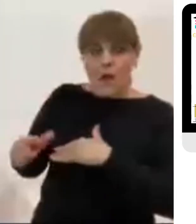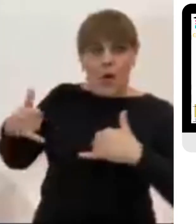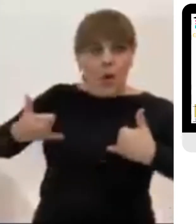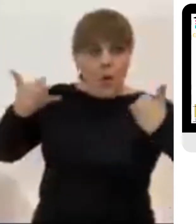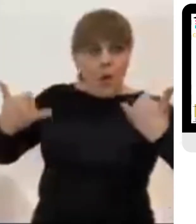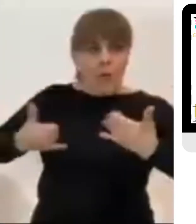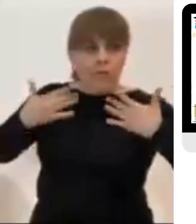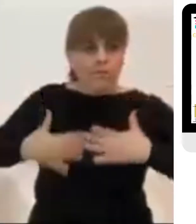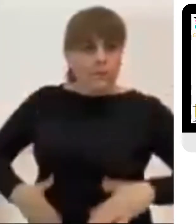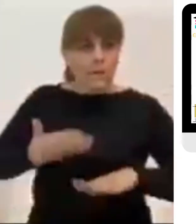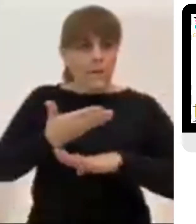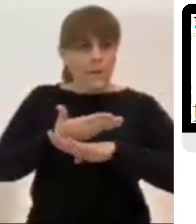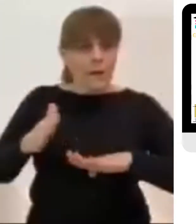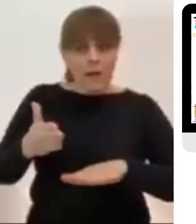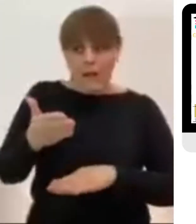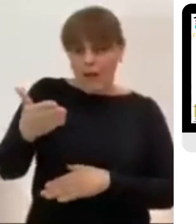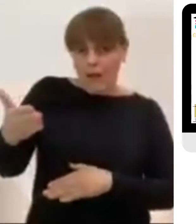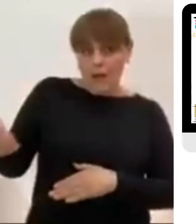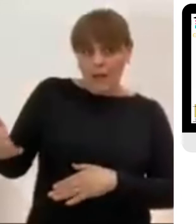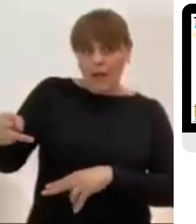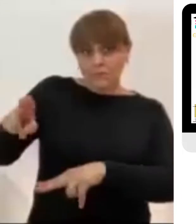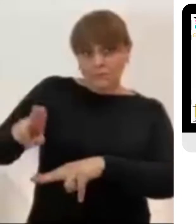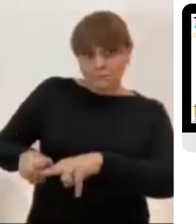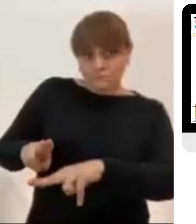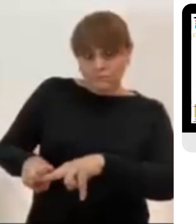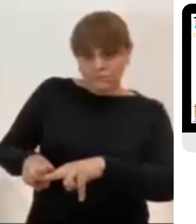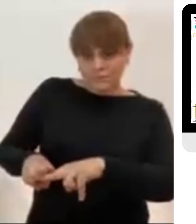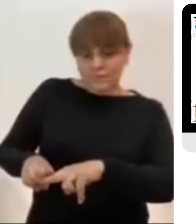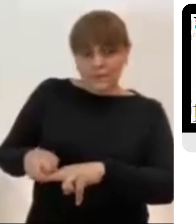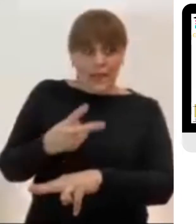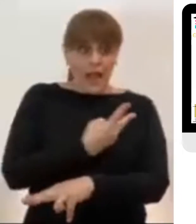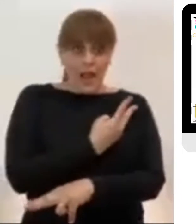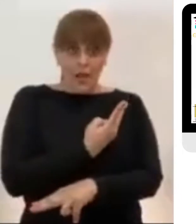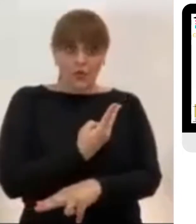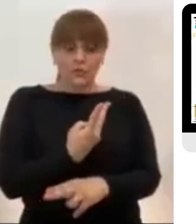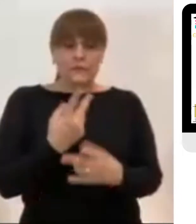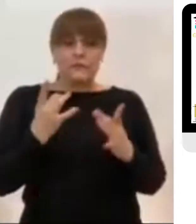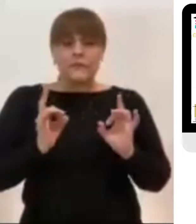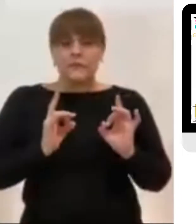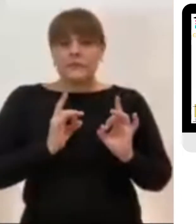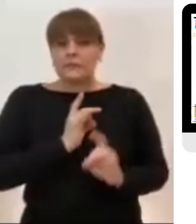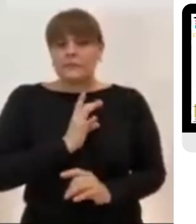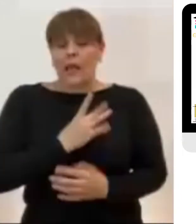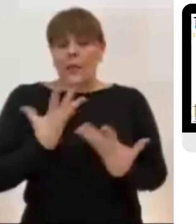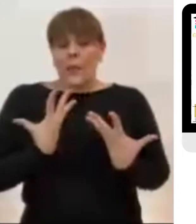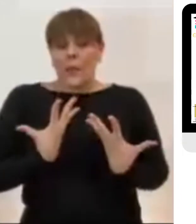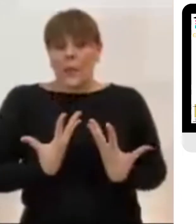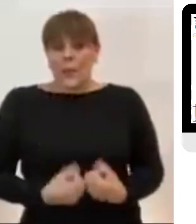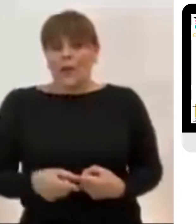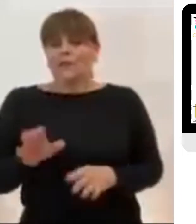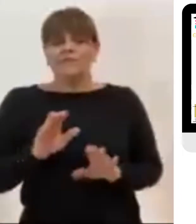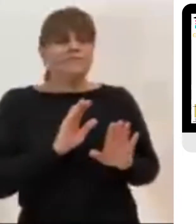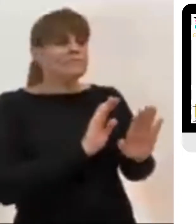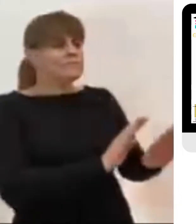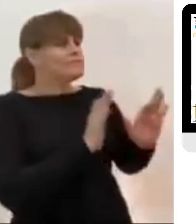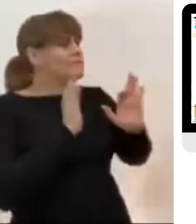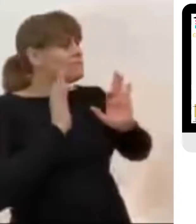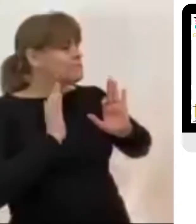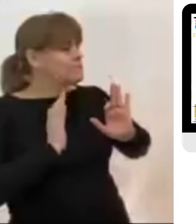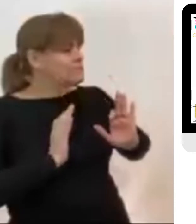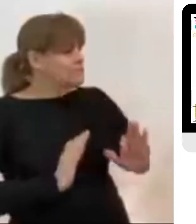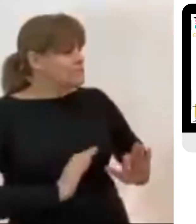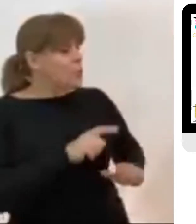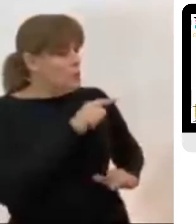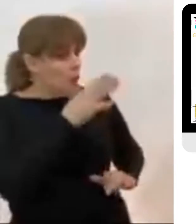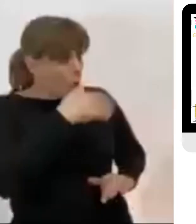blanca Sentado en el lado derecho Y se llenaron de miedo Pero él les dijo No se espanten